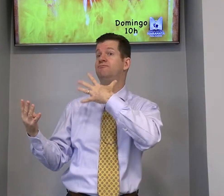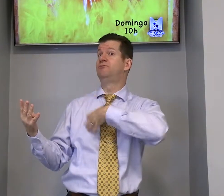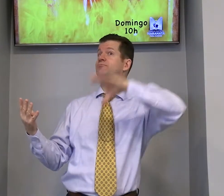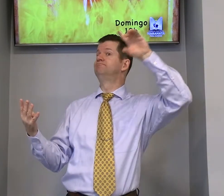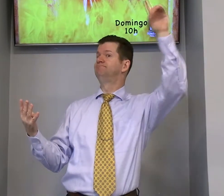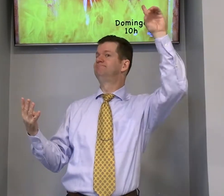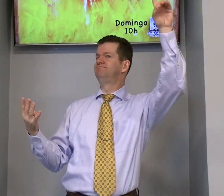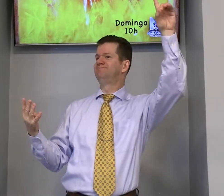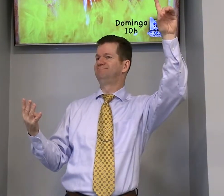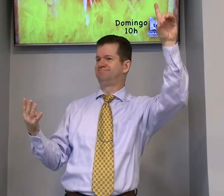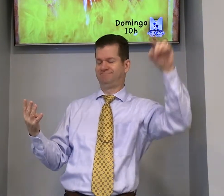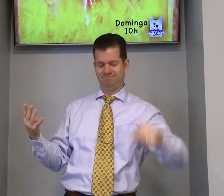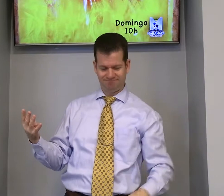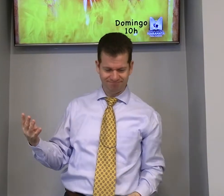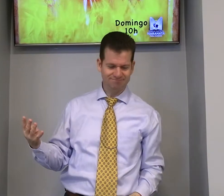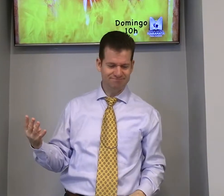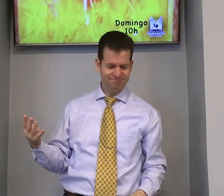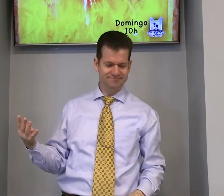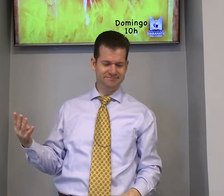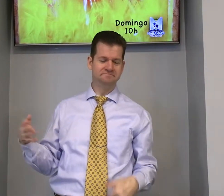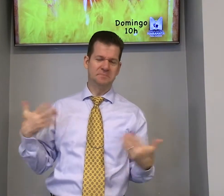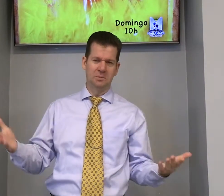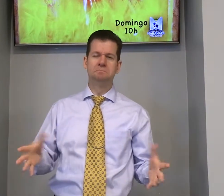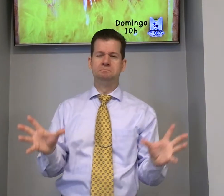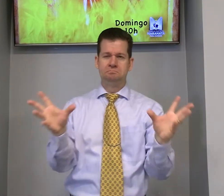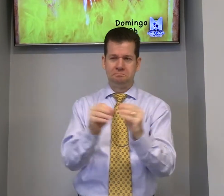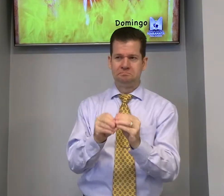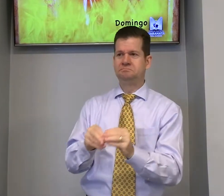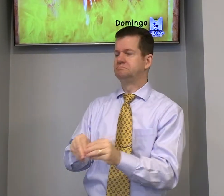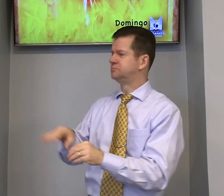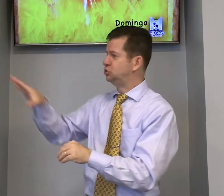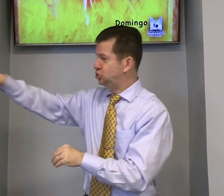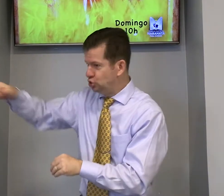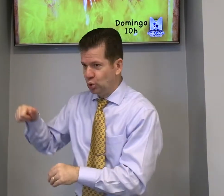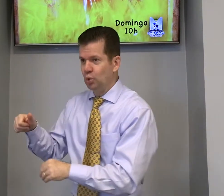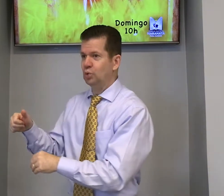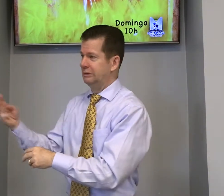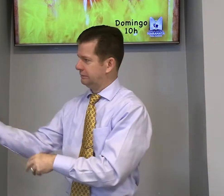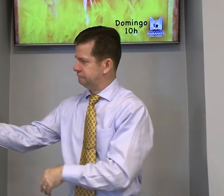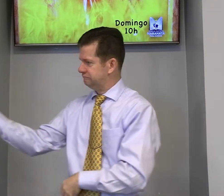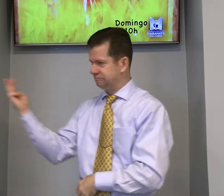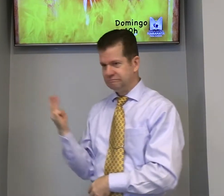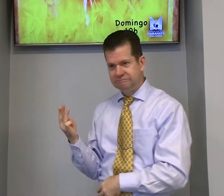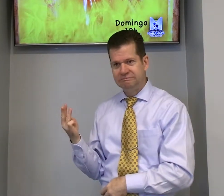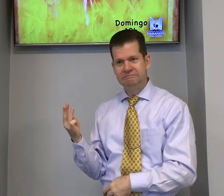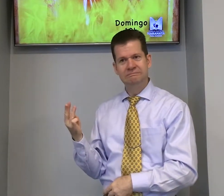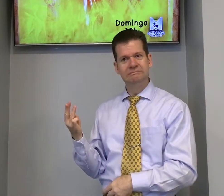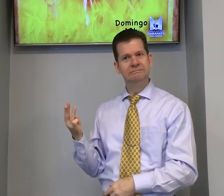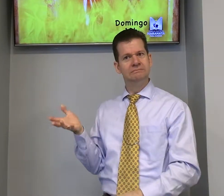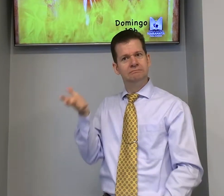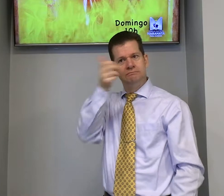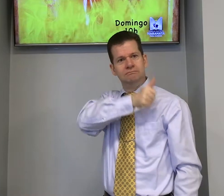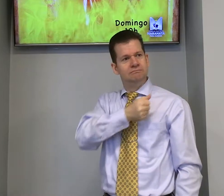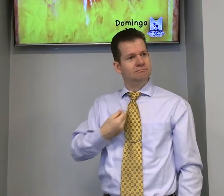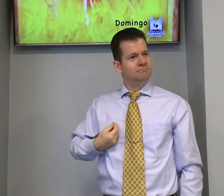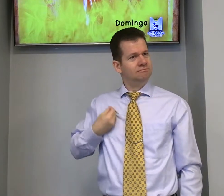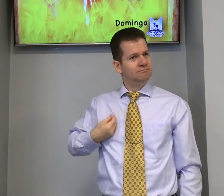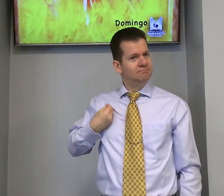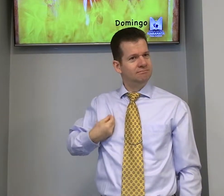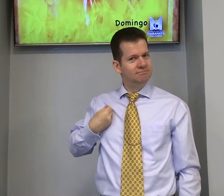quarto é o Filho de Deus? Agora, resumo. Chamou os três, tirou da fornalha